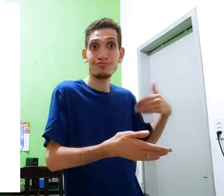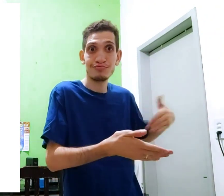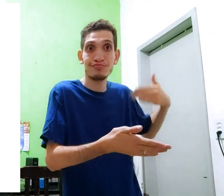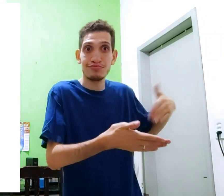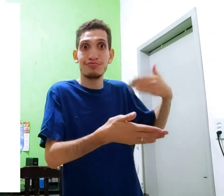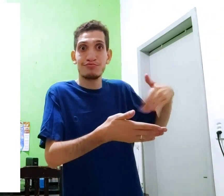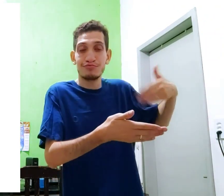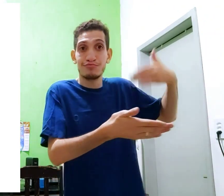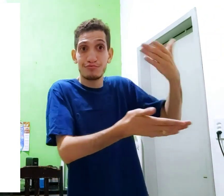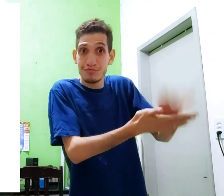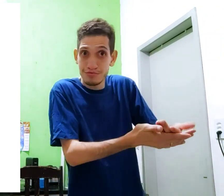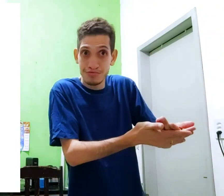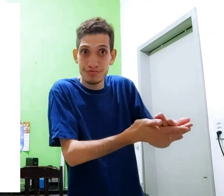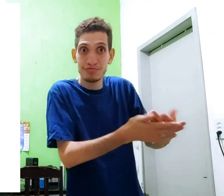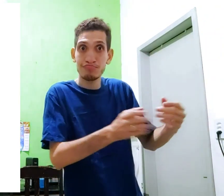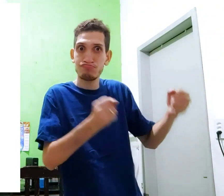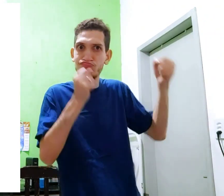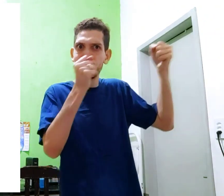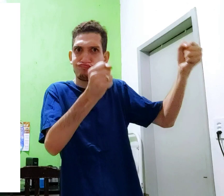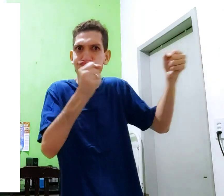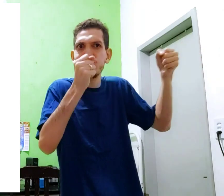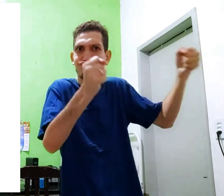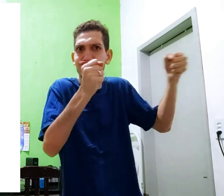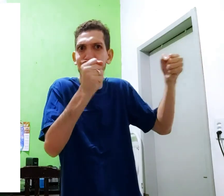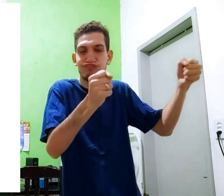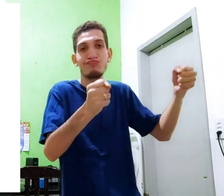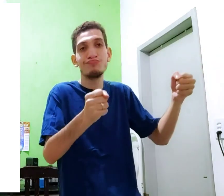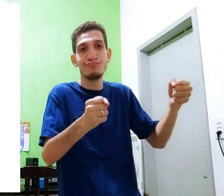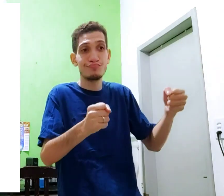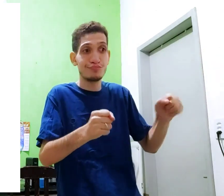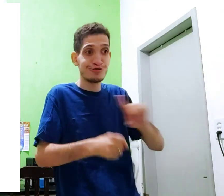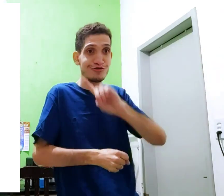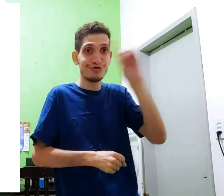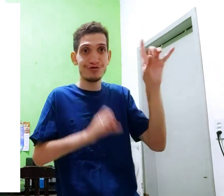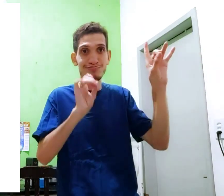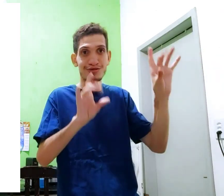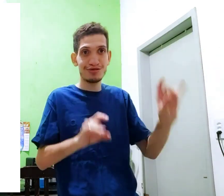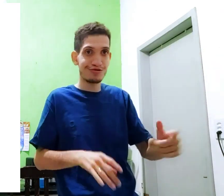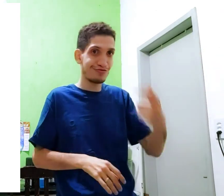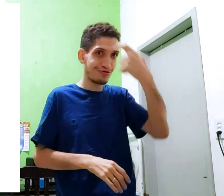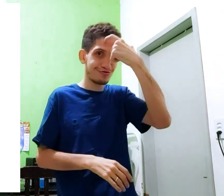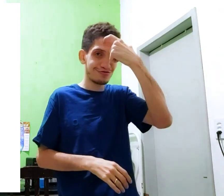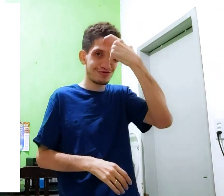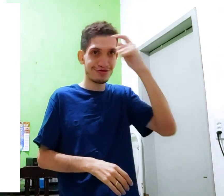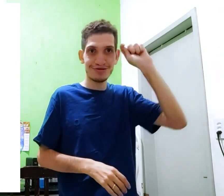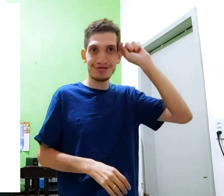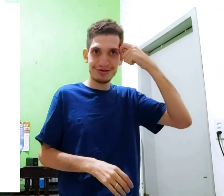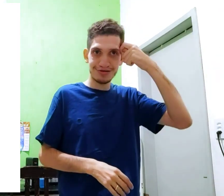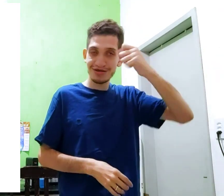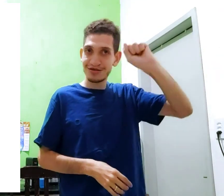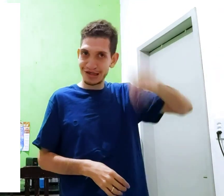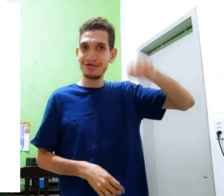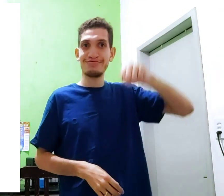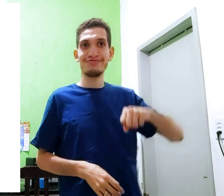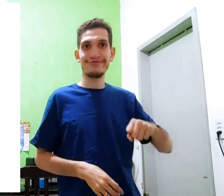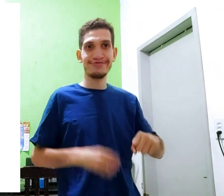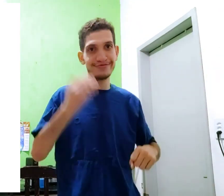preconceito até hoje perpetuado também estação dia especial consciência livre